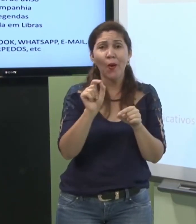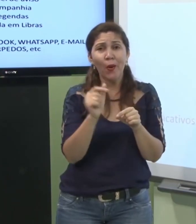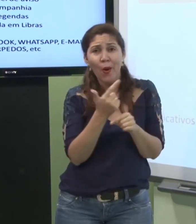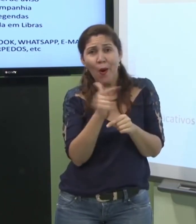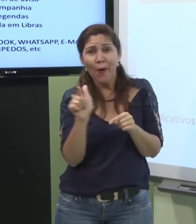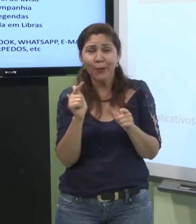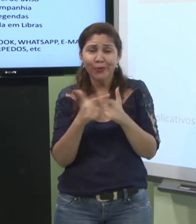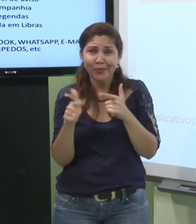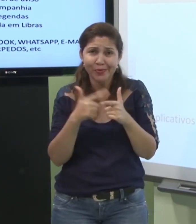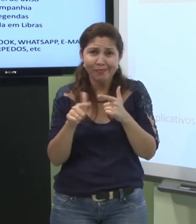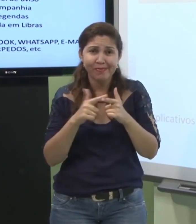problema.